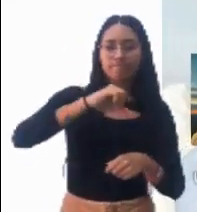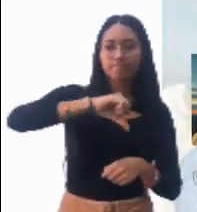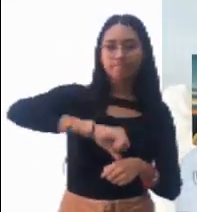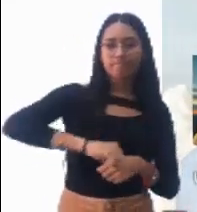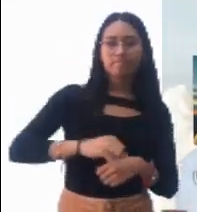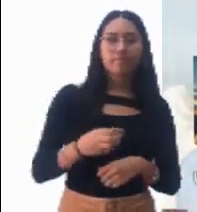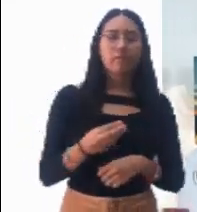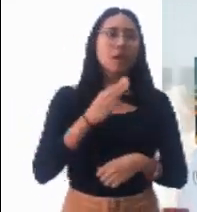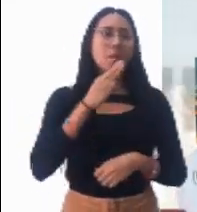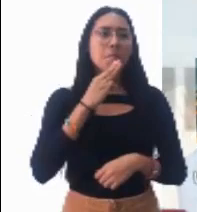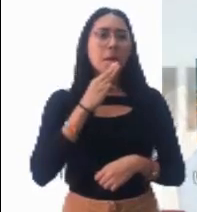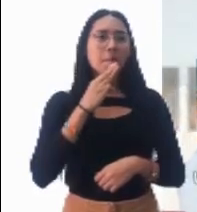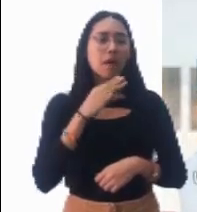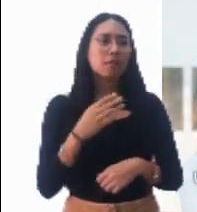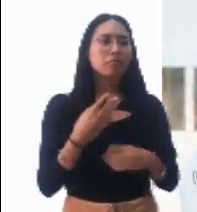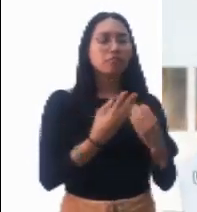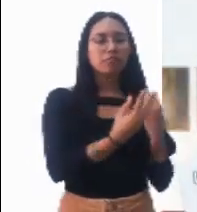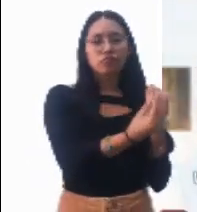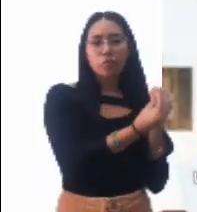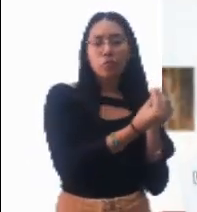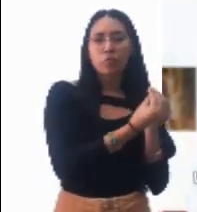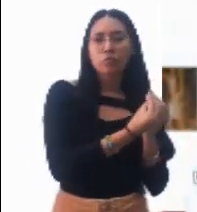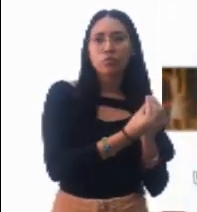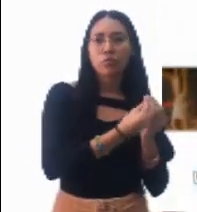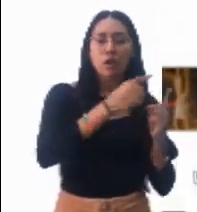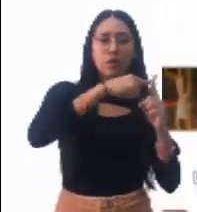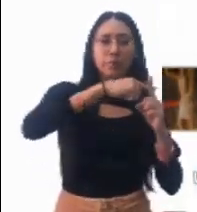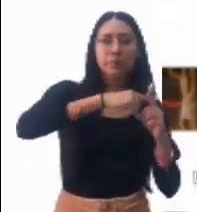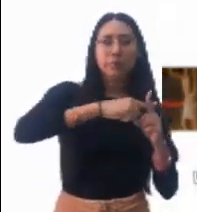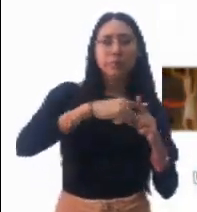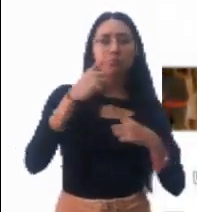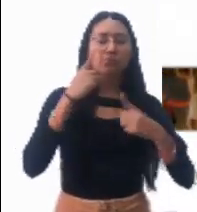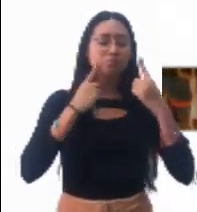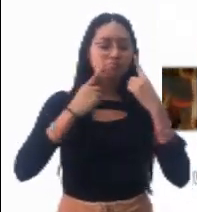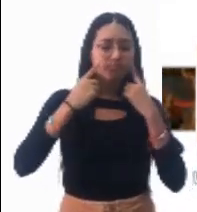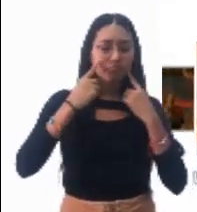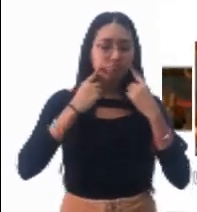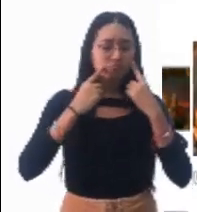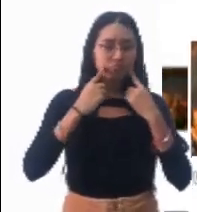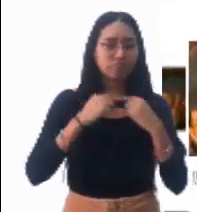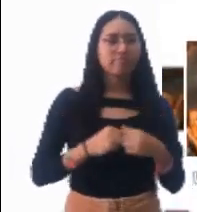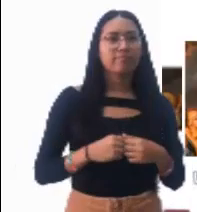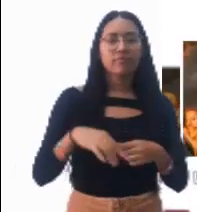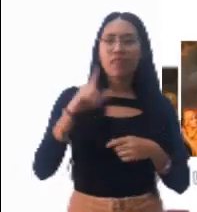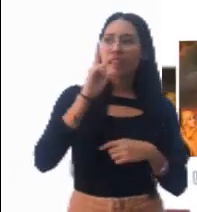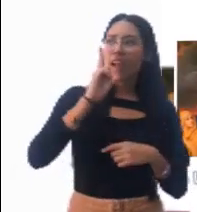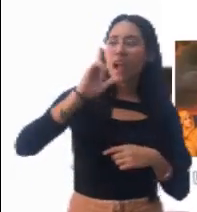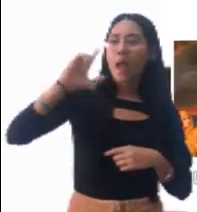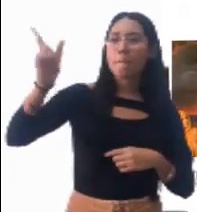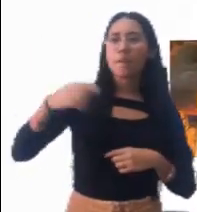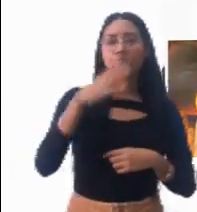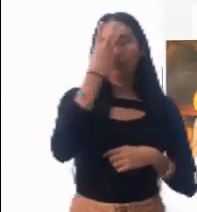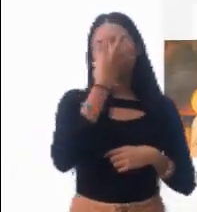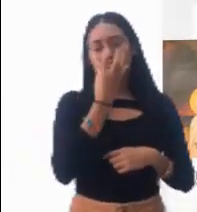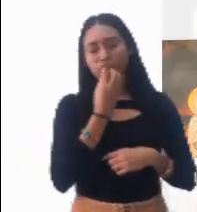La madre piadosa estaba junto a la cruz y lloraba, mientras el hijo pendía. Cuya alma triste y